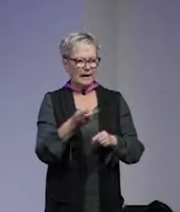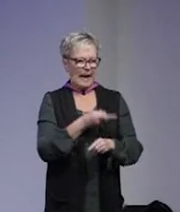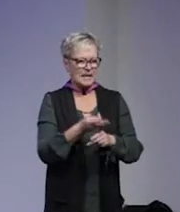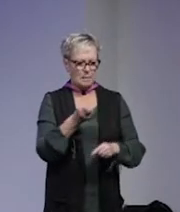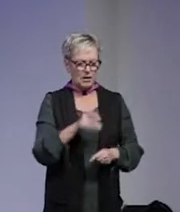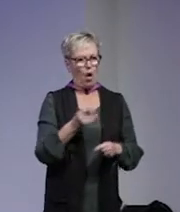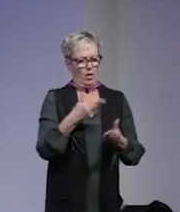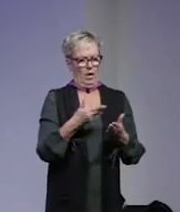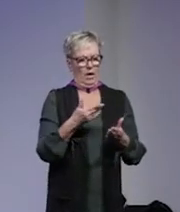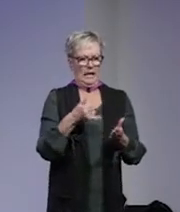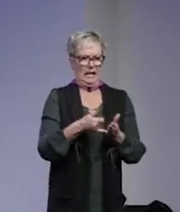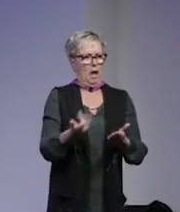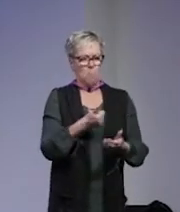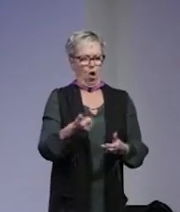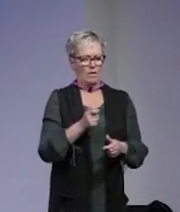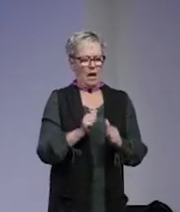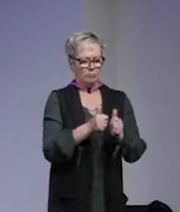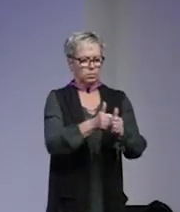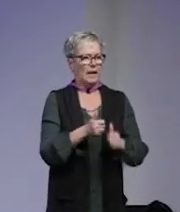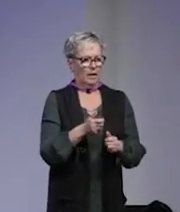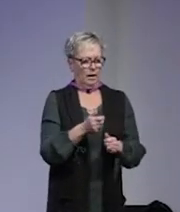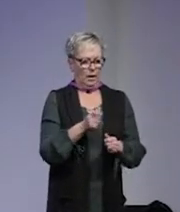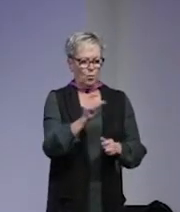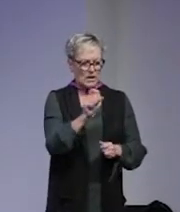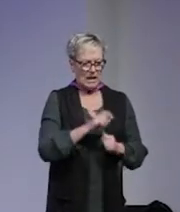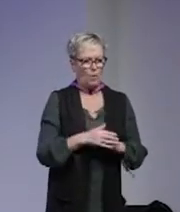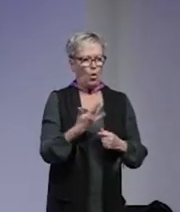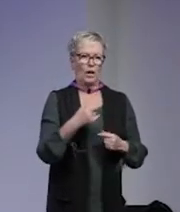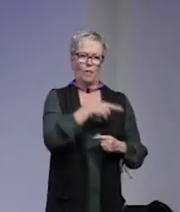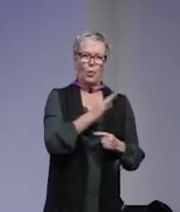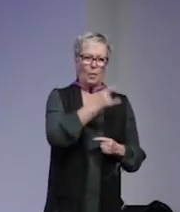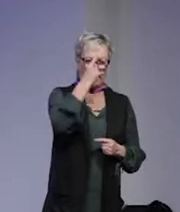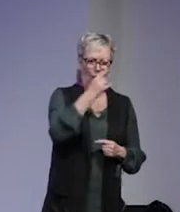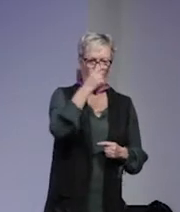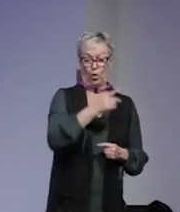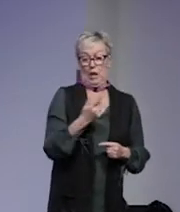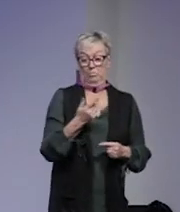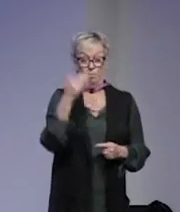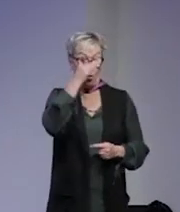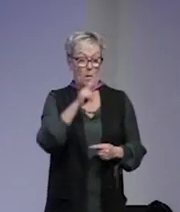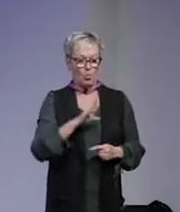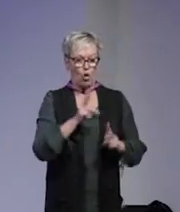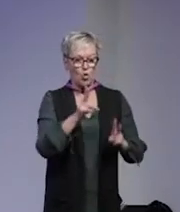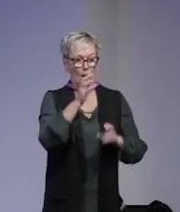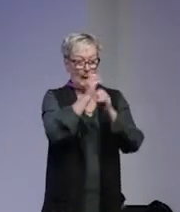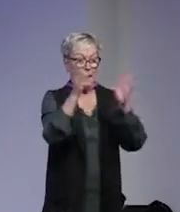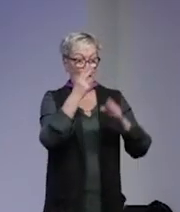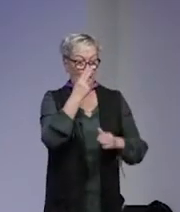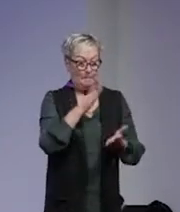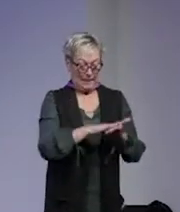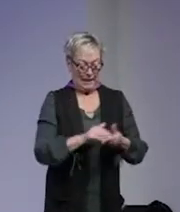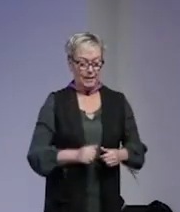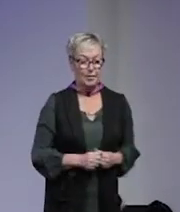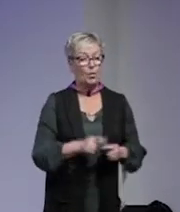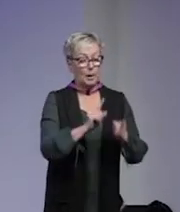egentligen om att jaga muslimer. Kartlägga vad de tycker och tänker. Och det är väldigt problematiskt att man har den bilden. Det blir problematiskt såklart